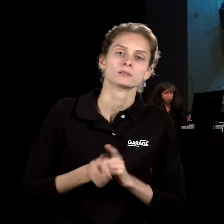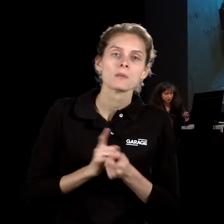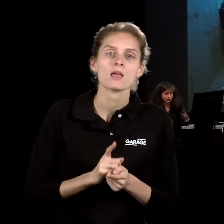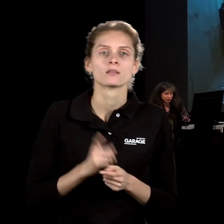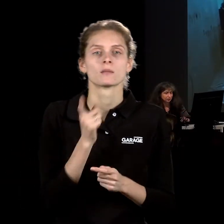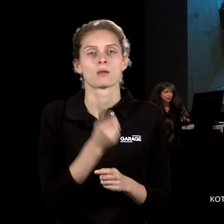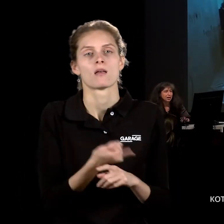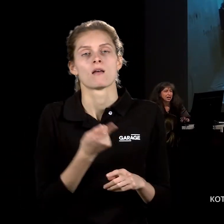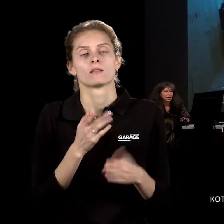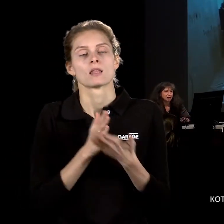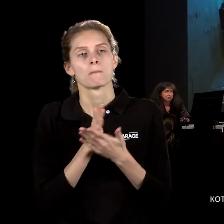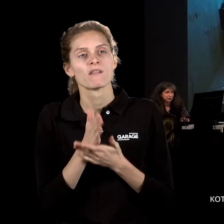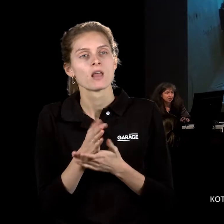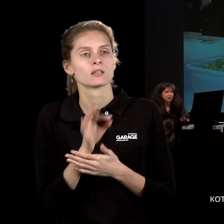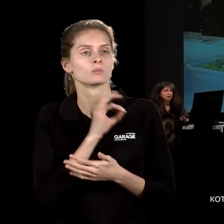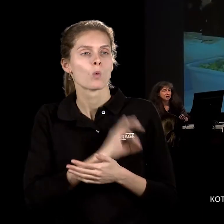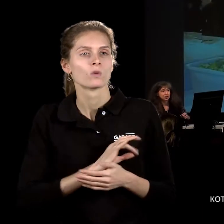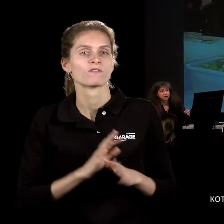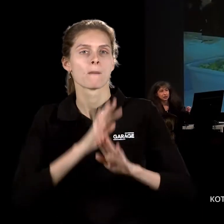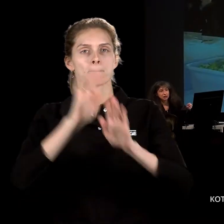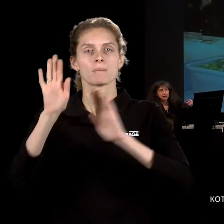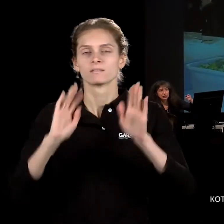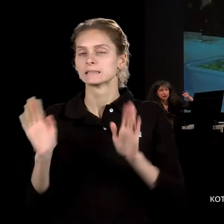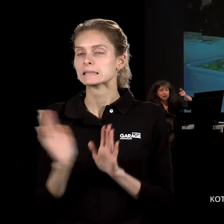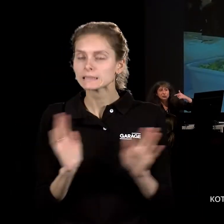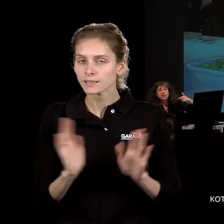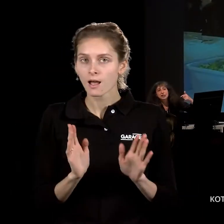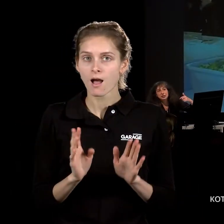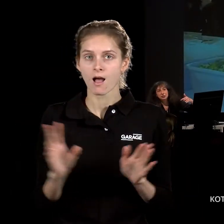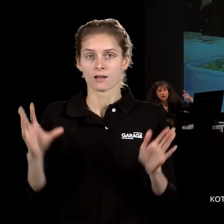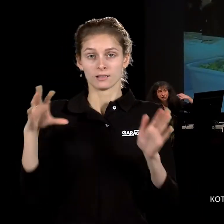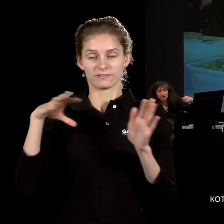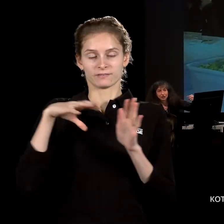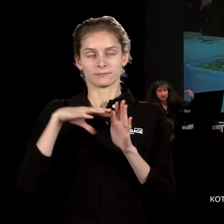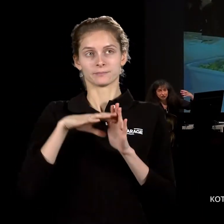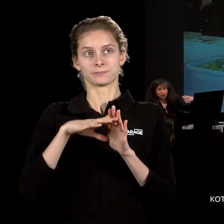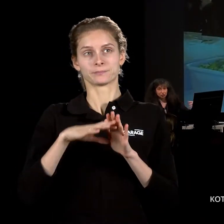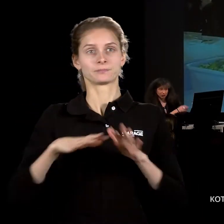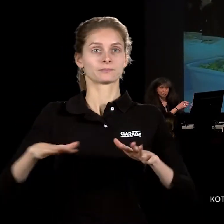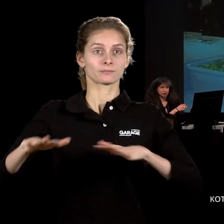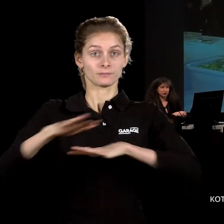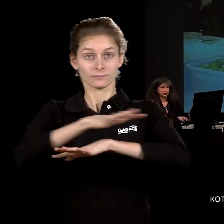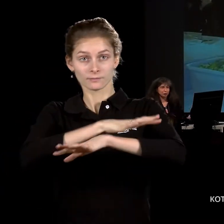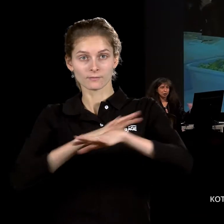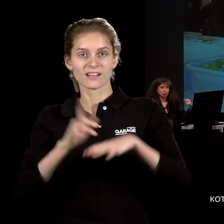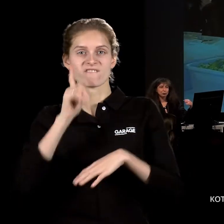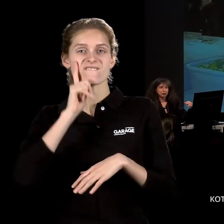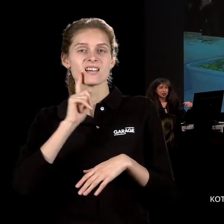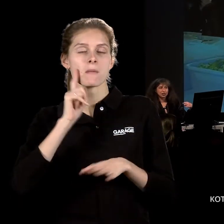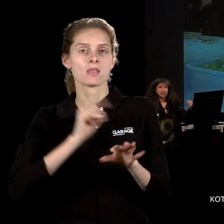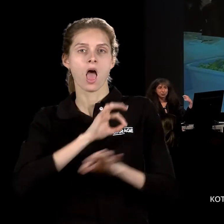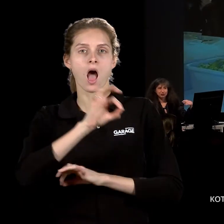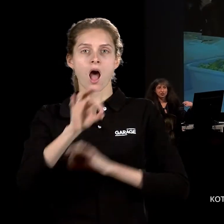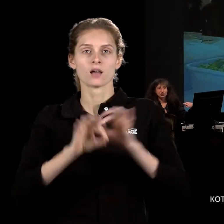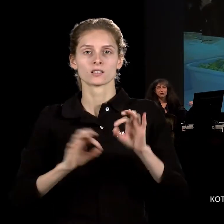функции пространства, а встраивается измерение, встраивается временная архитектура, которая